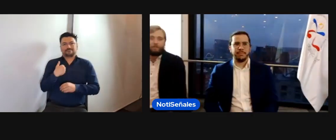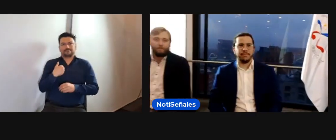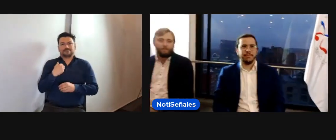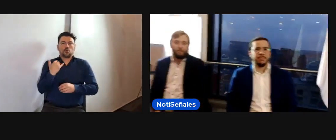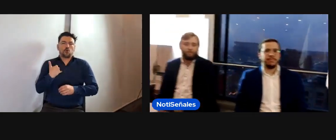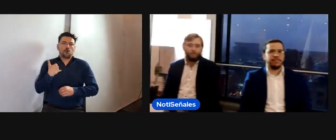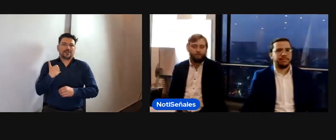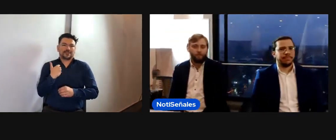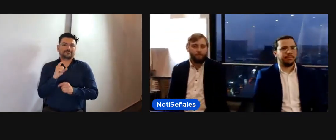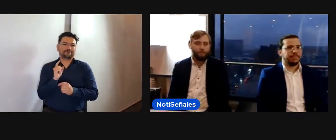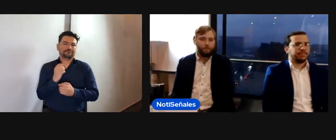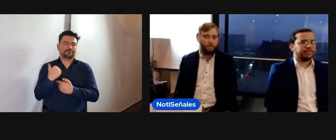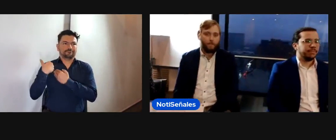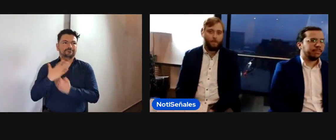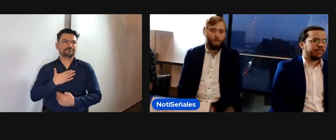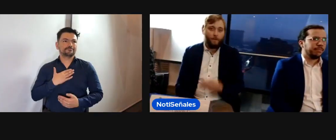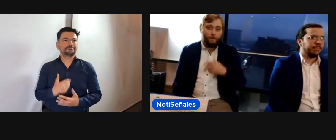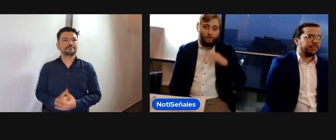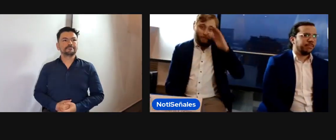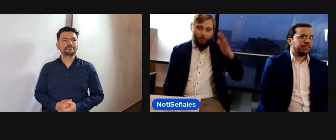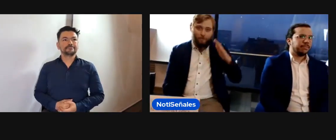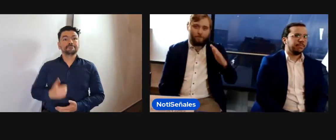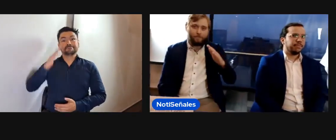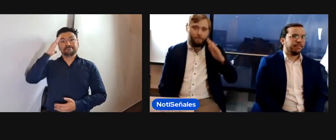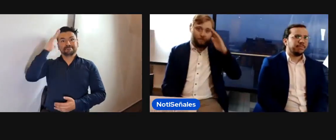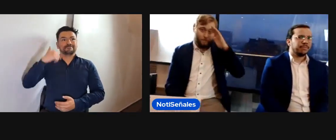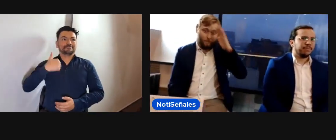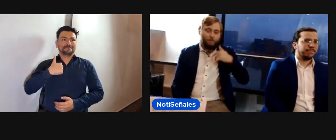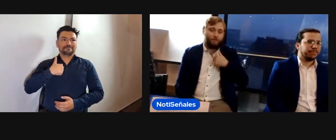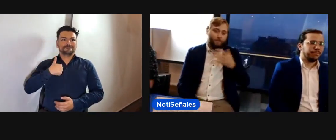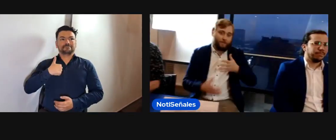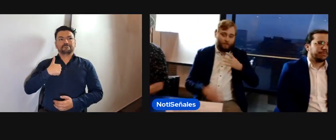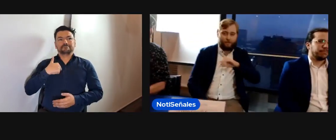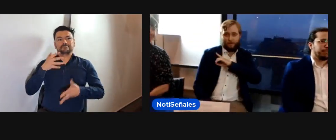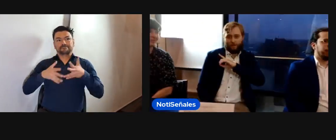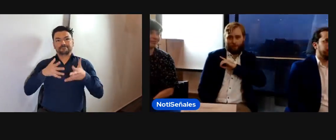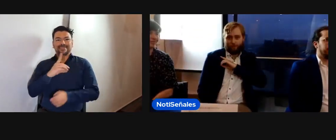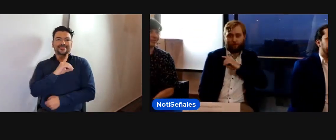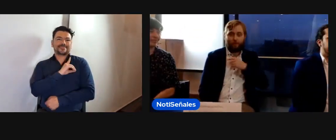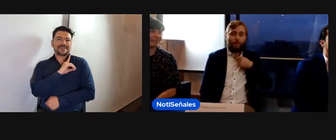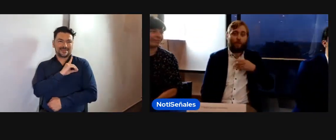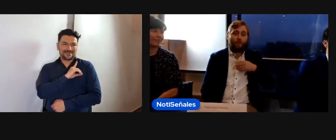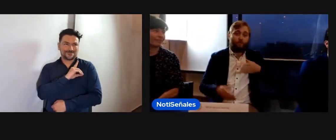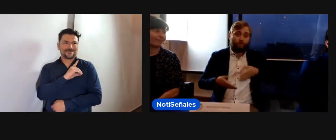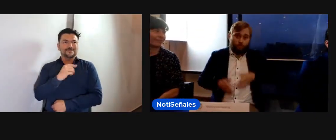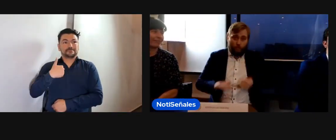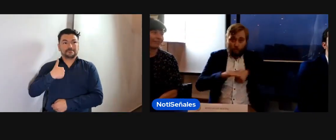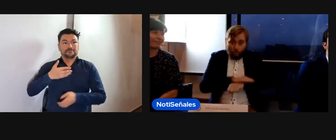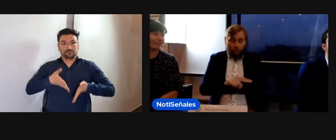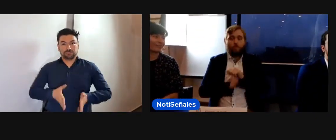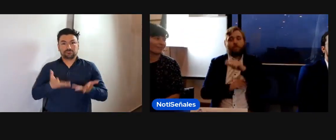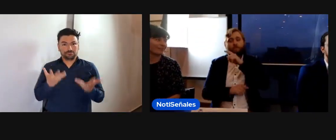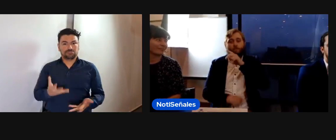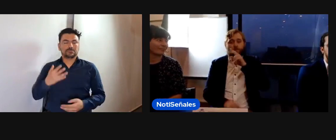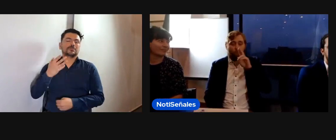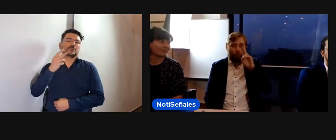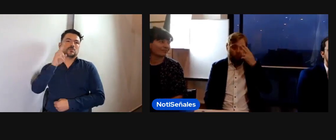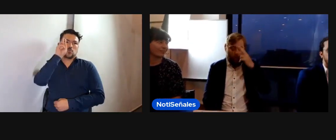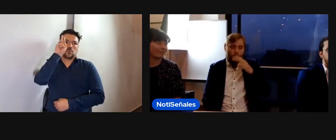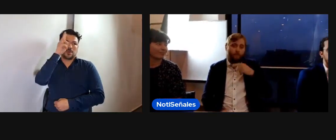miembro de la junta de la WFD. Hola, soy Darío. Nací